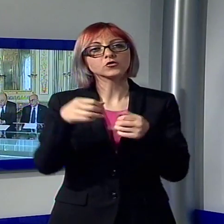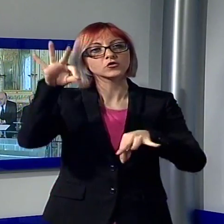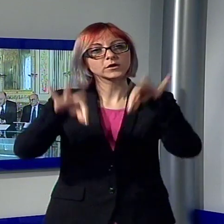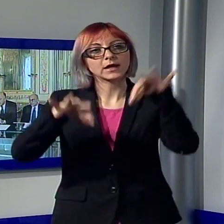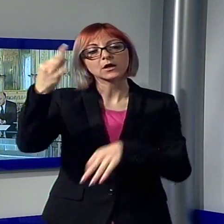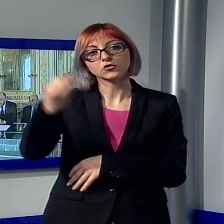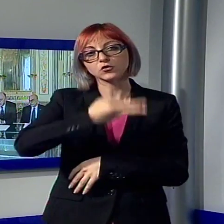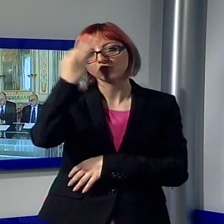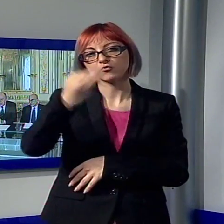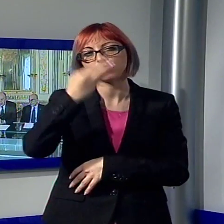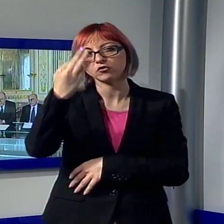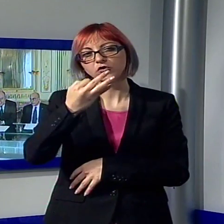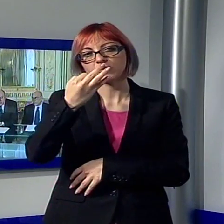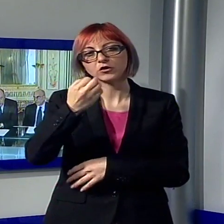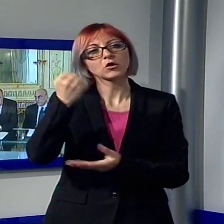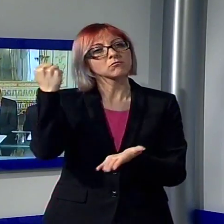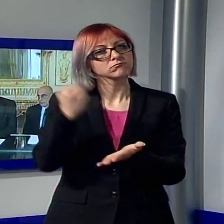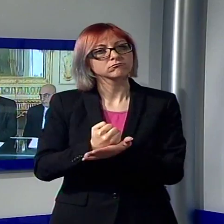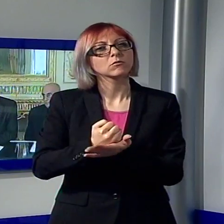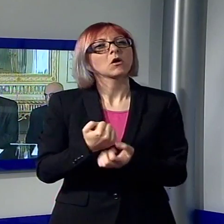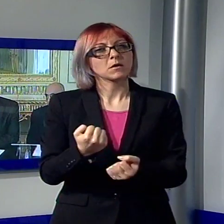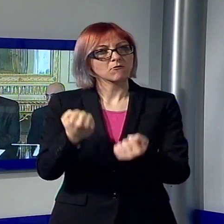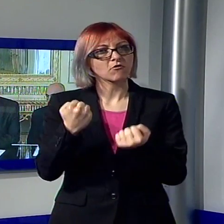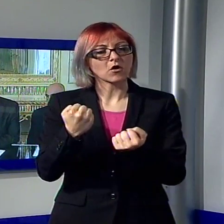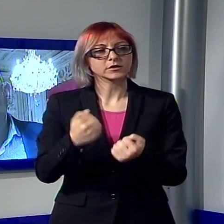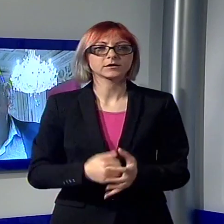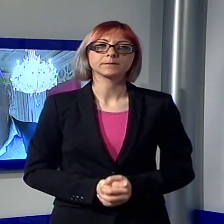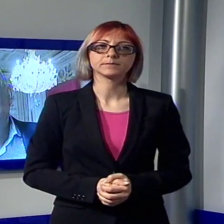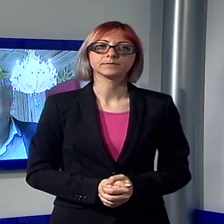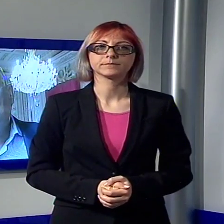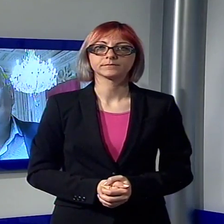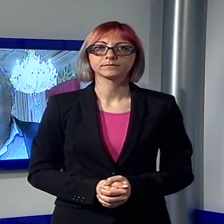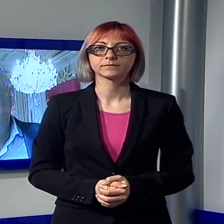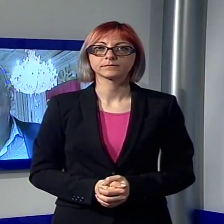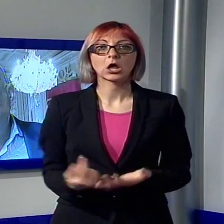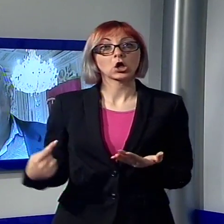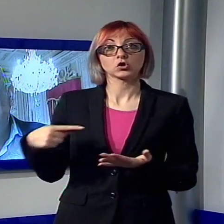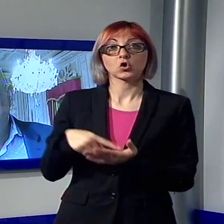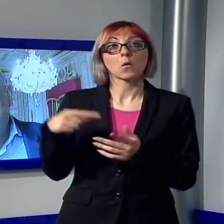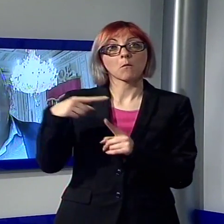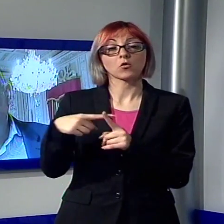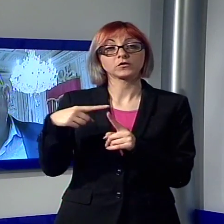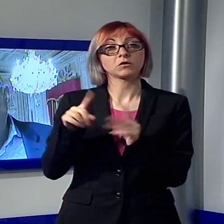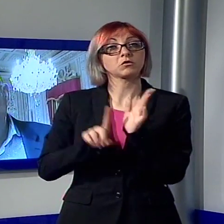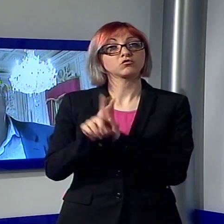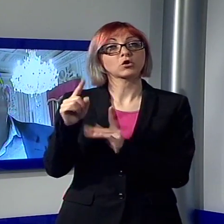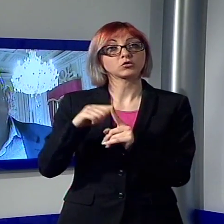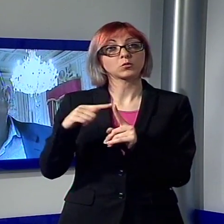e carico di significato. Questo è un elemento estremamente positivo per il quale nel 2016 siamo ancora ulteriormente